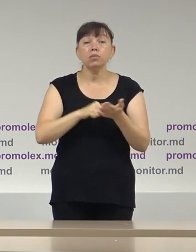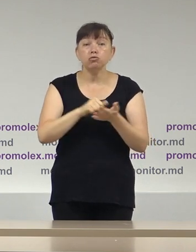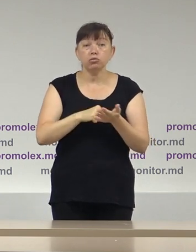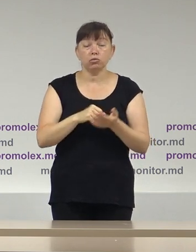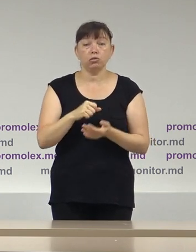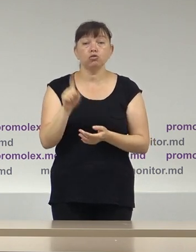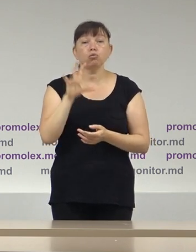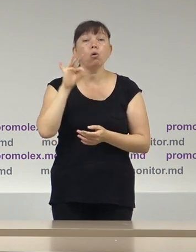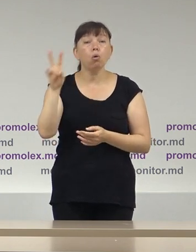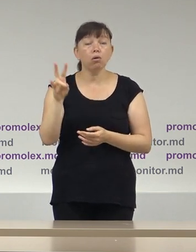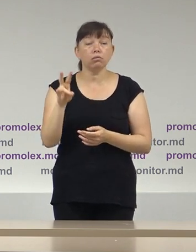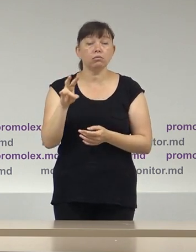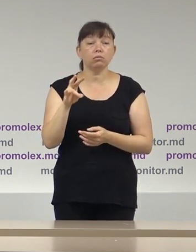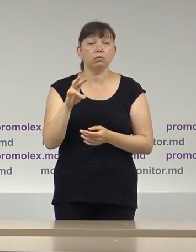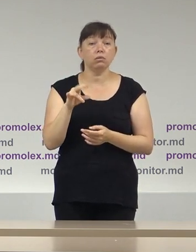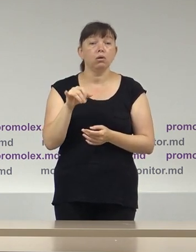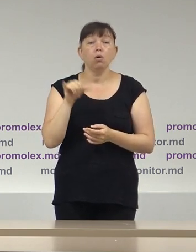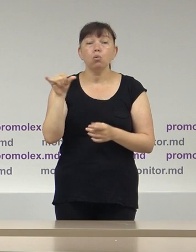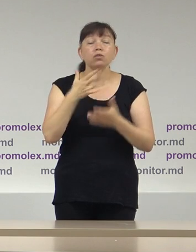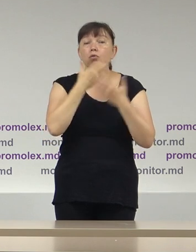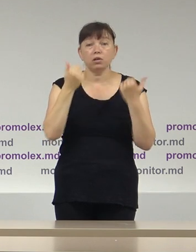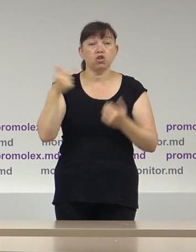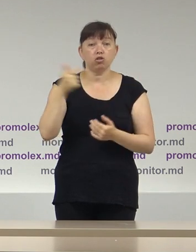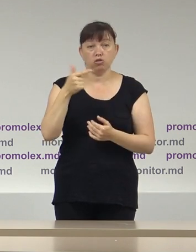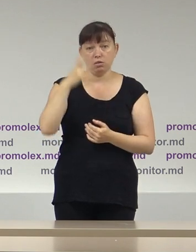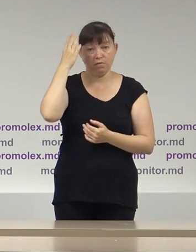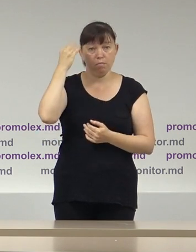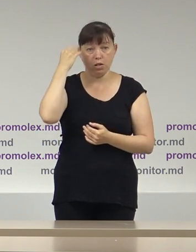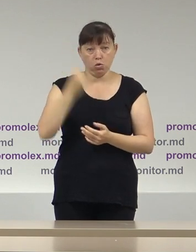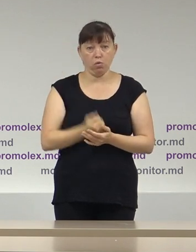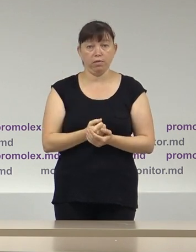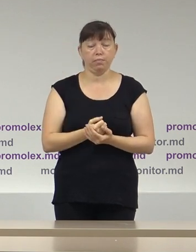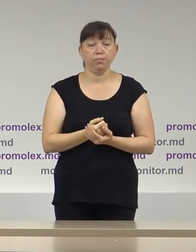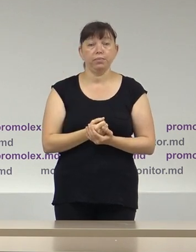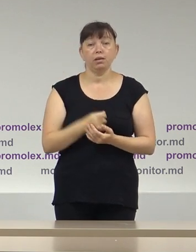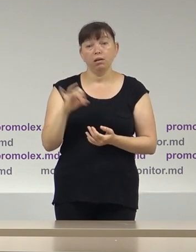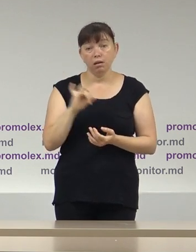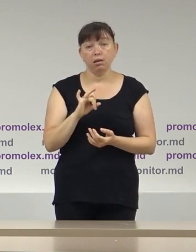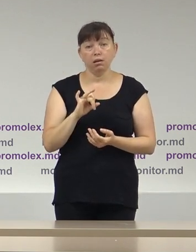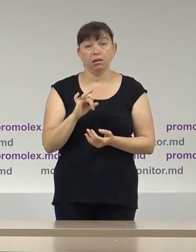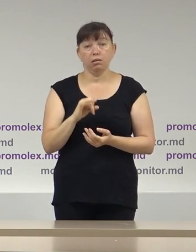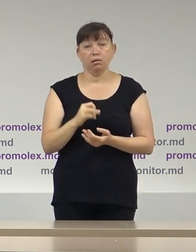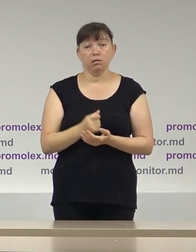dumneavoastră nu deține cetățeniei Republicii Moldova și